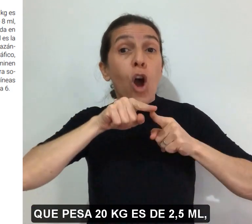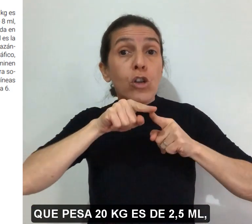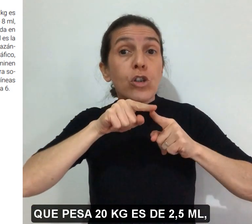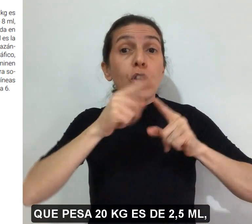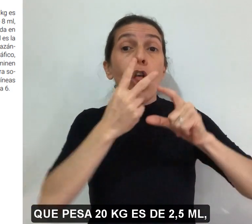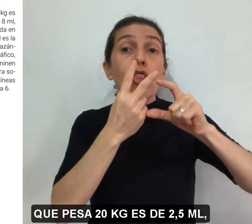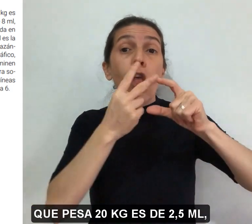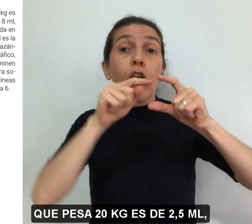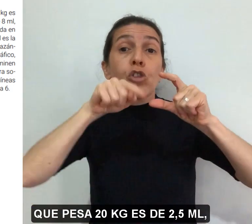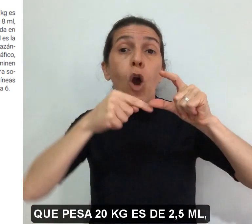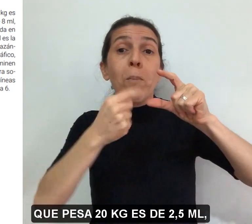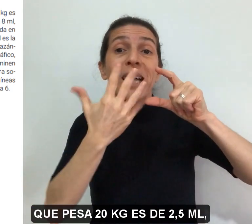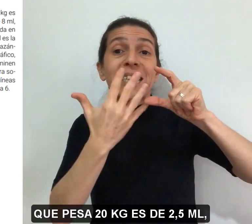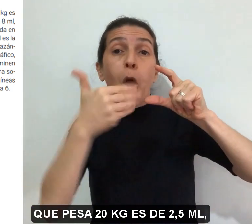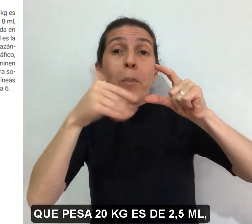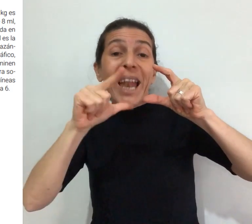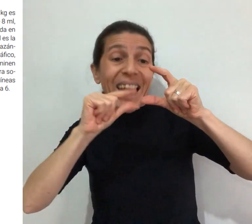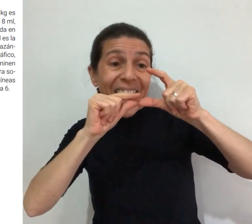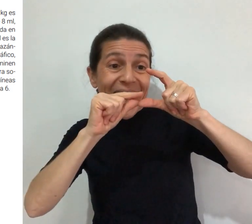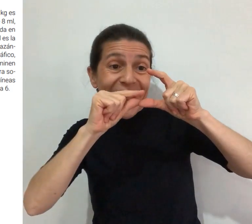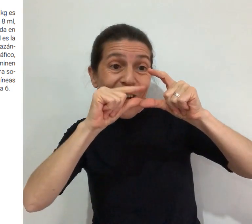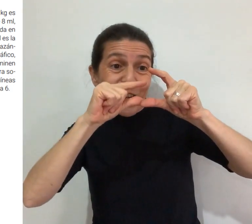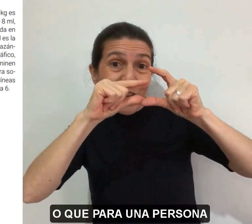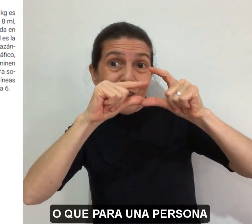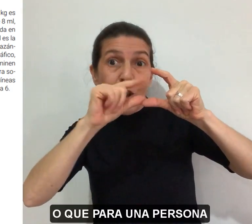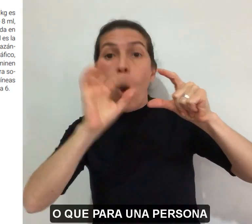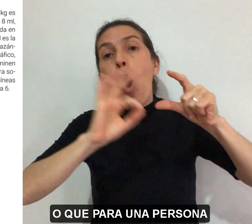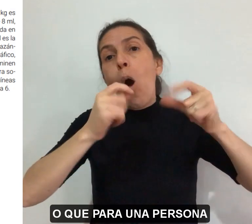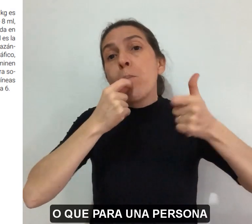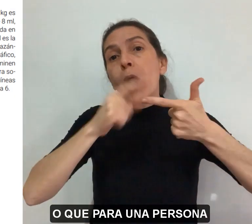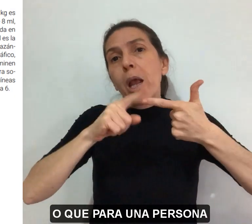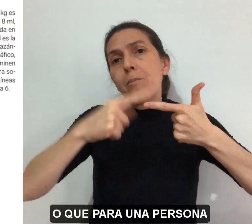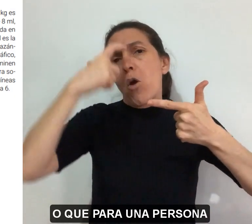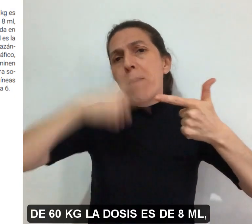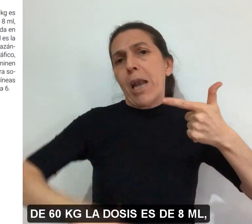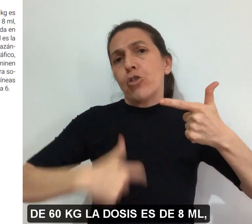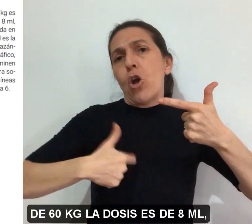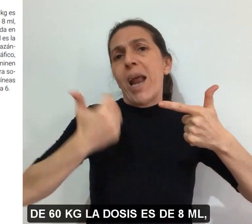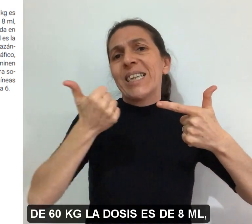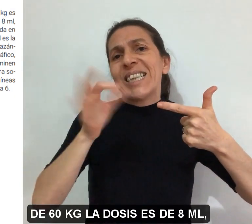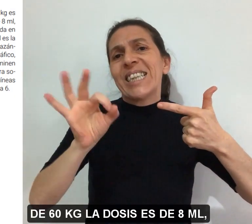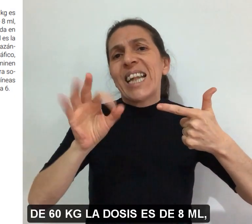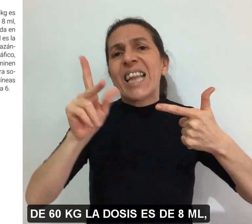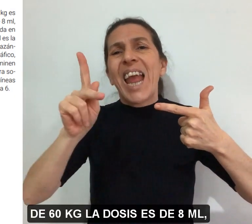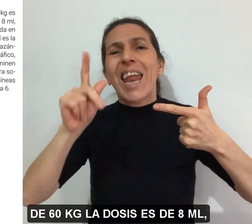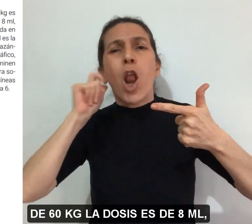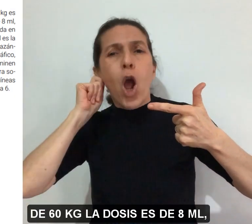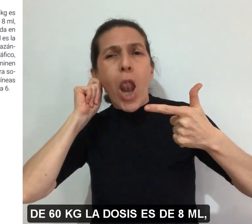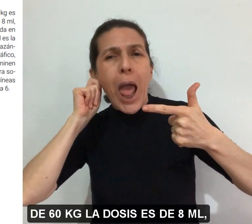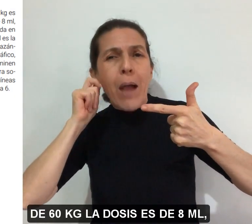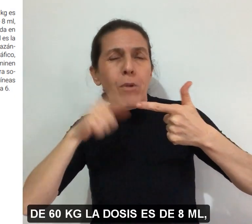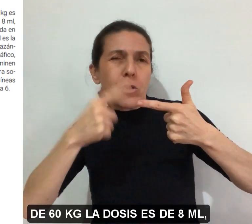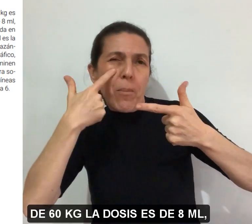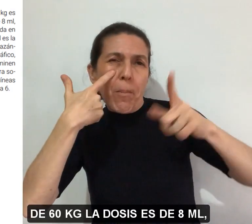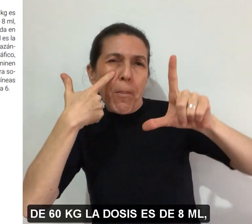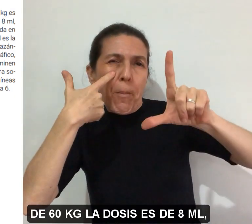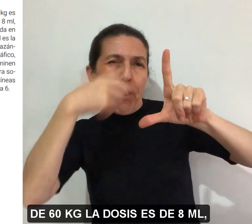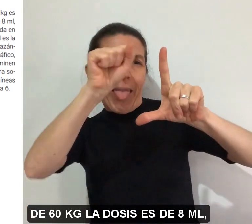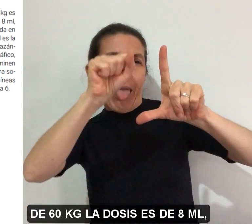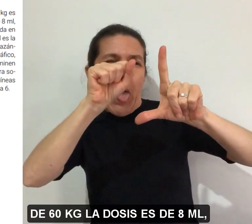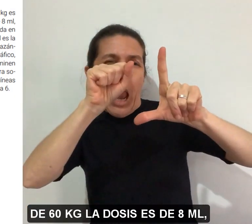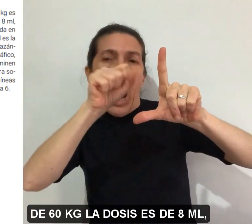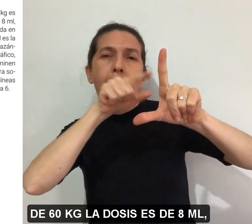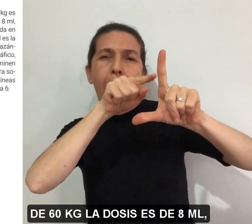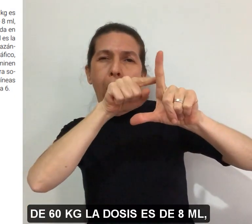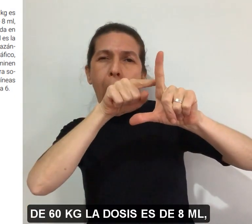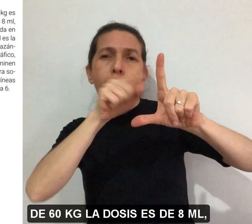2,5 mililitros o que para una persona de 60 kilogramos la dosis